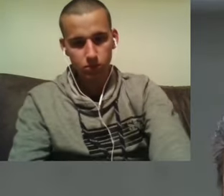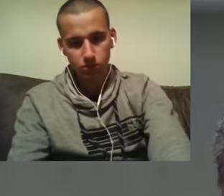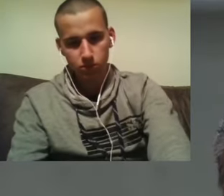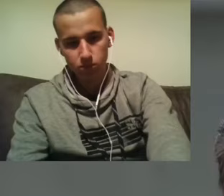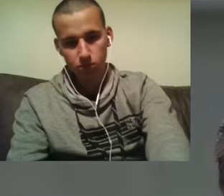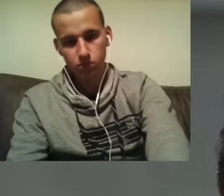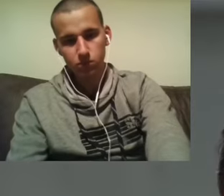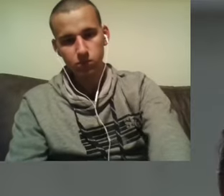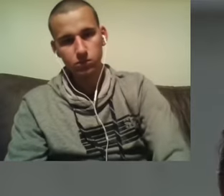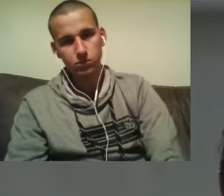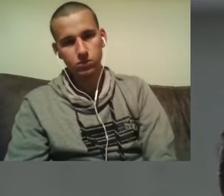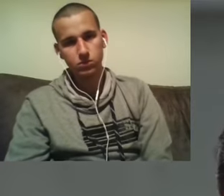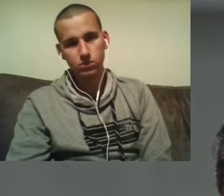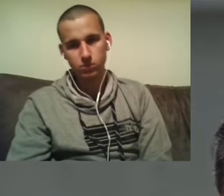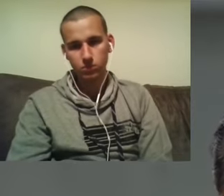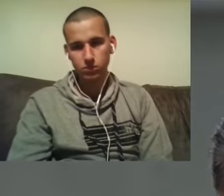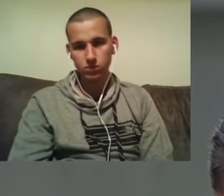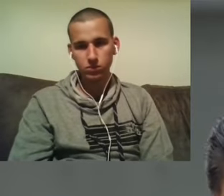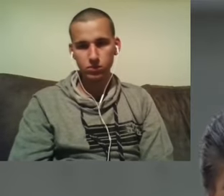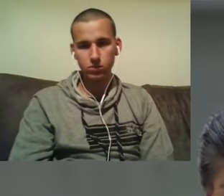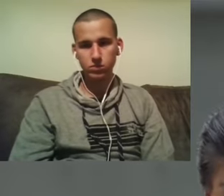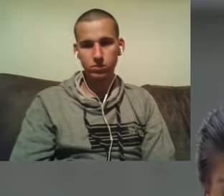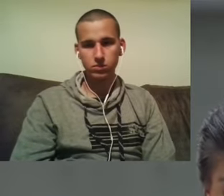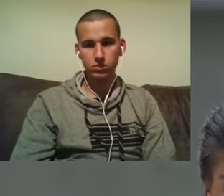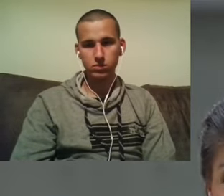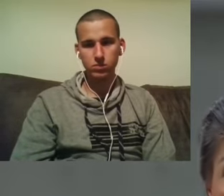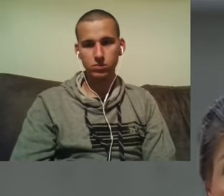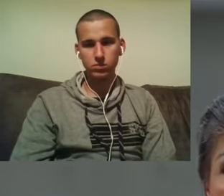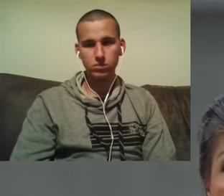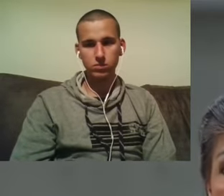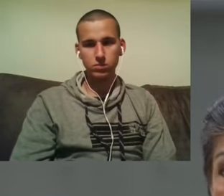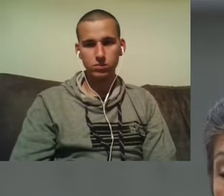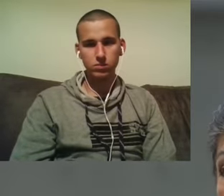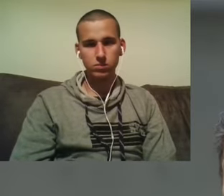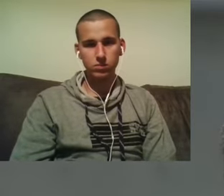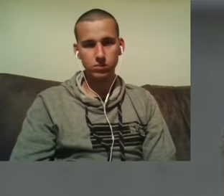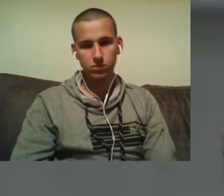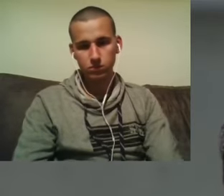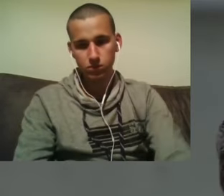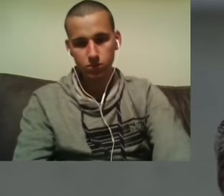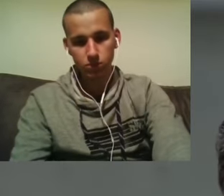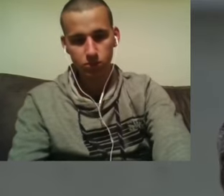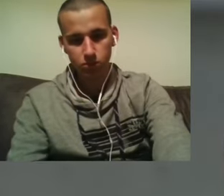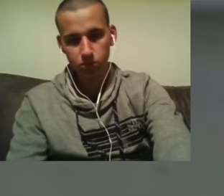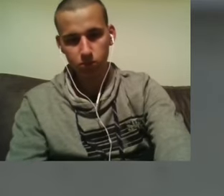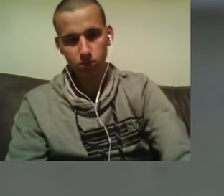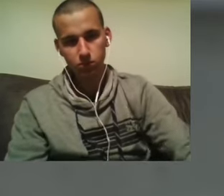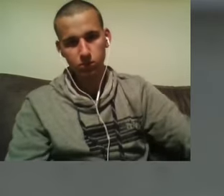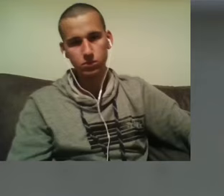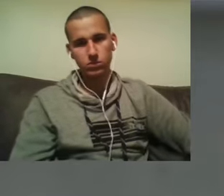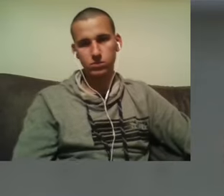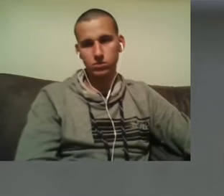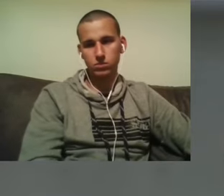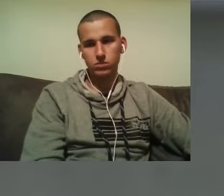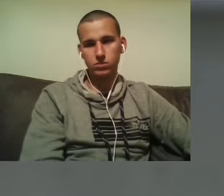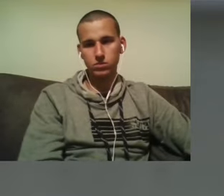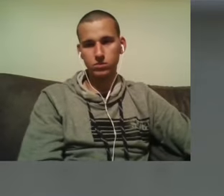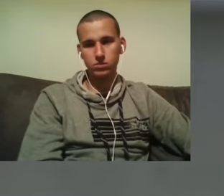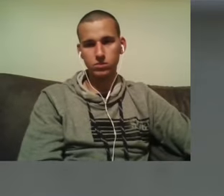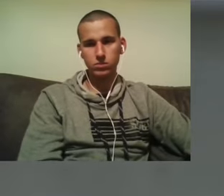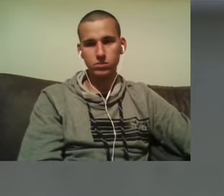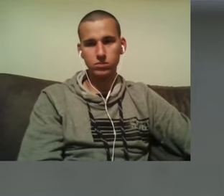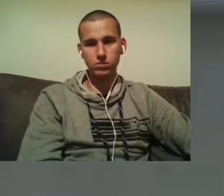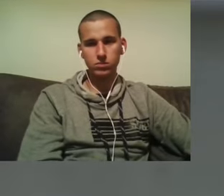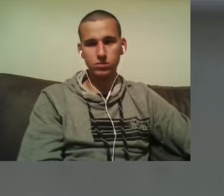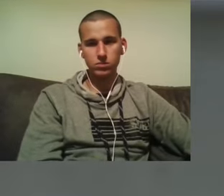zu stellen, auch nicht um Moslems unter Generalverdacht zu stellen. Es gibt sehr, sehr viele gut integrierte Zuwanderer, die ein wertvoller